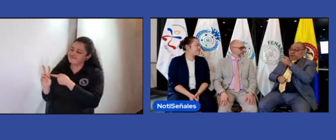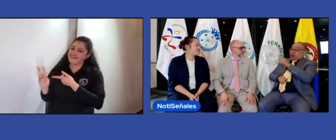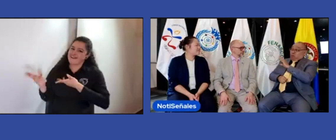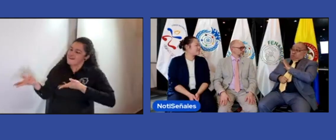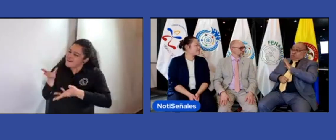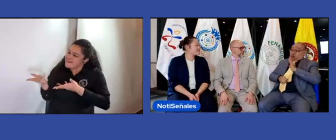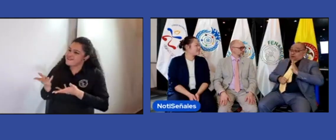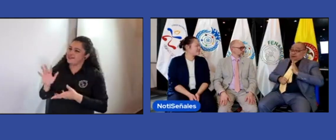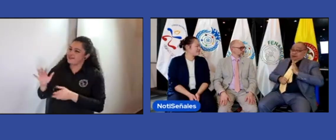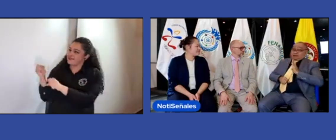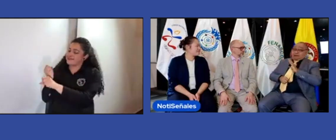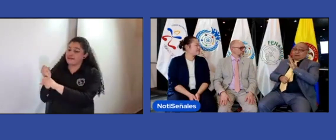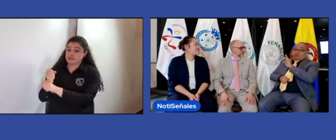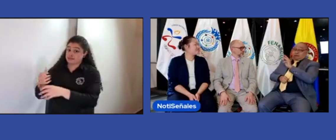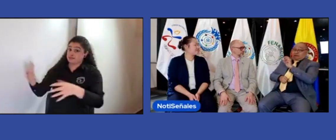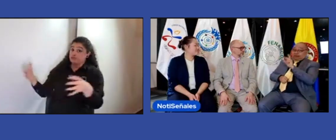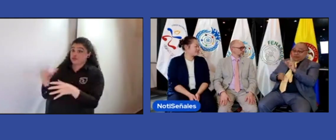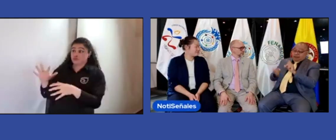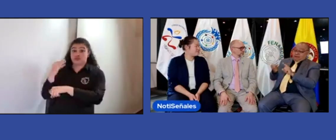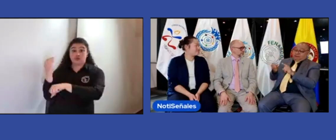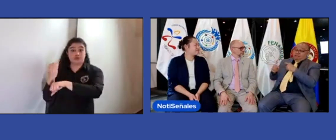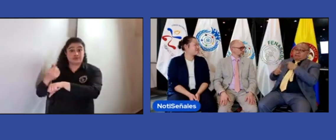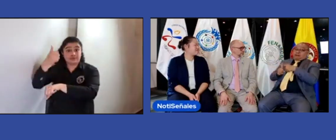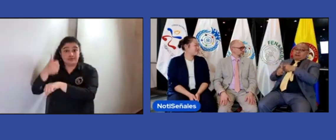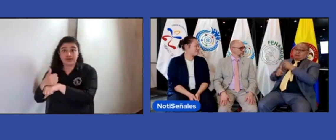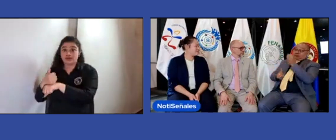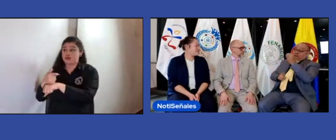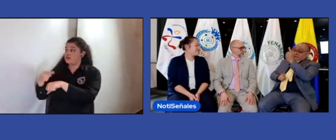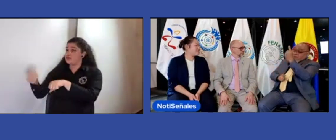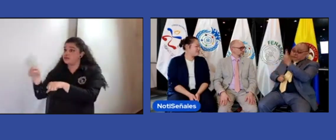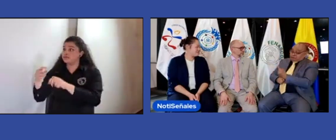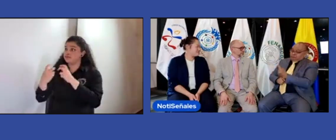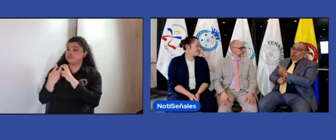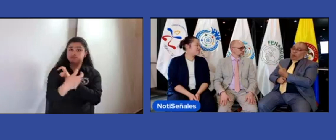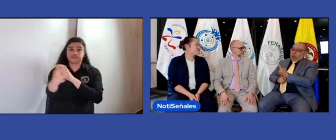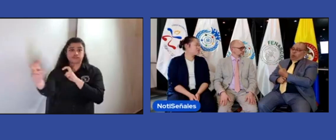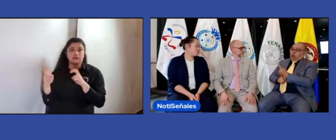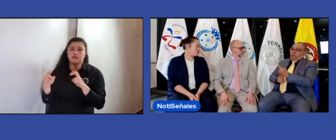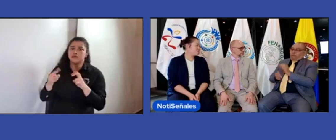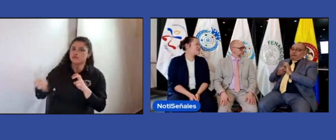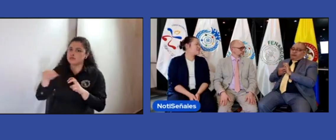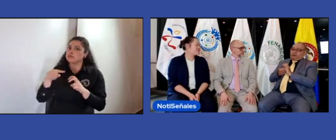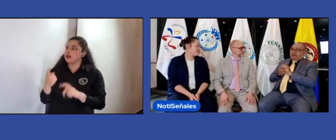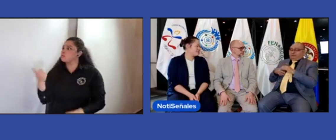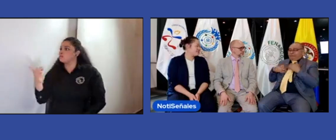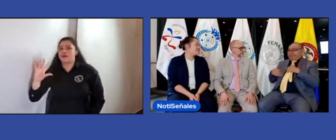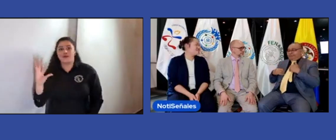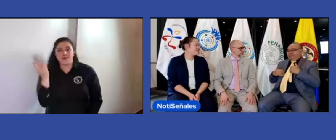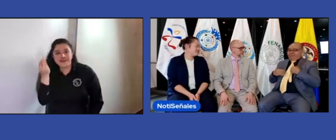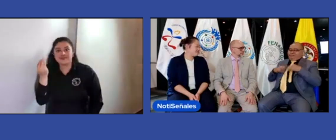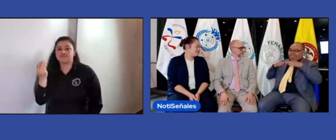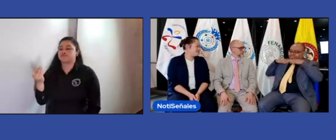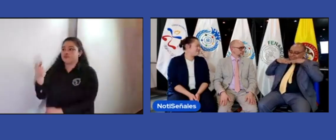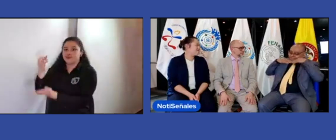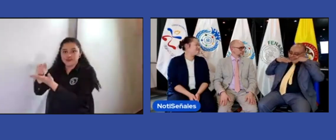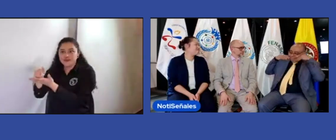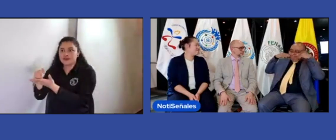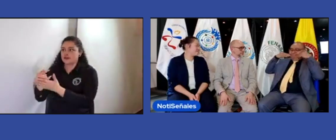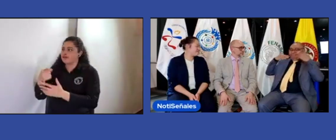Elizabeth por este trabajo que estamos realizando el día de hoy a los miembros que componen la WFD por la sección de jóvenes de verdad